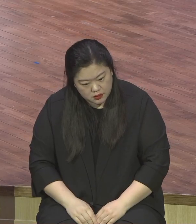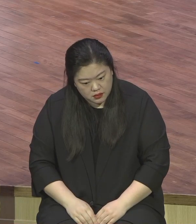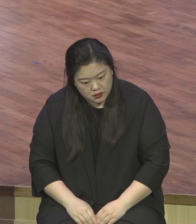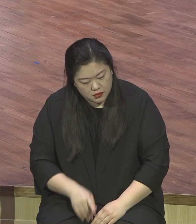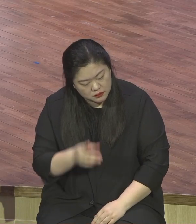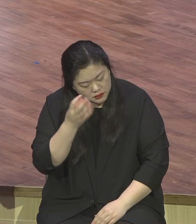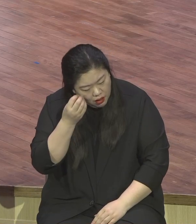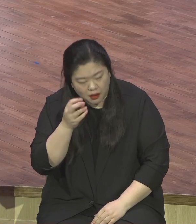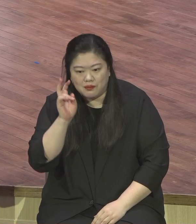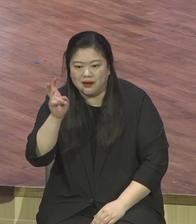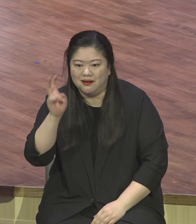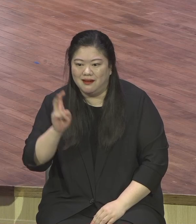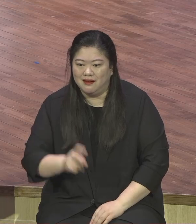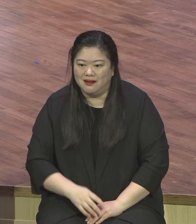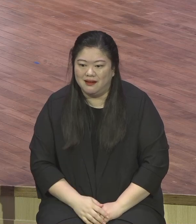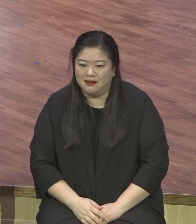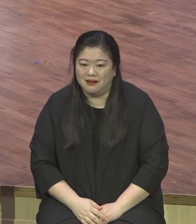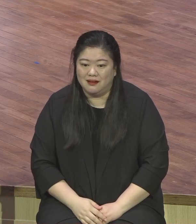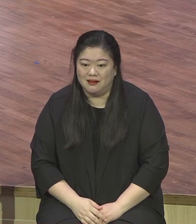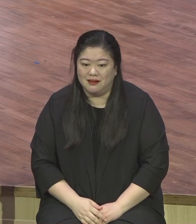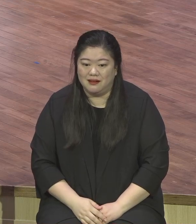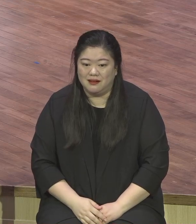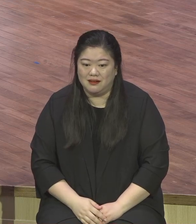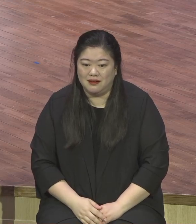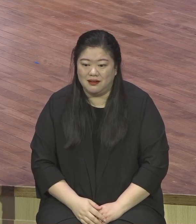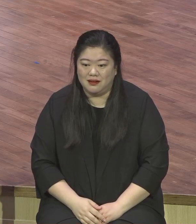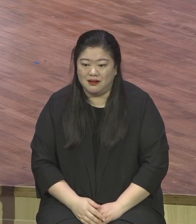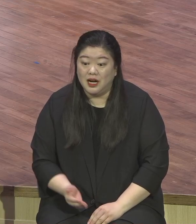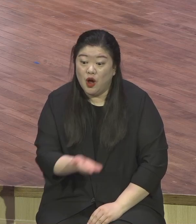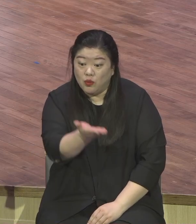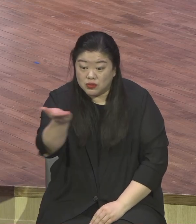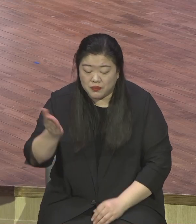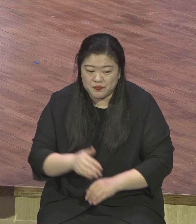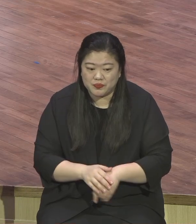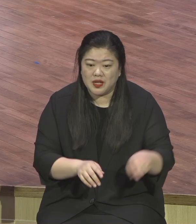아멘 같이 속으면 안 돼요 같이 속으면 등신같이